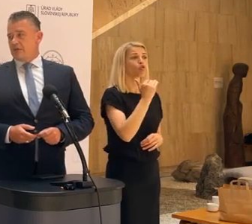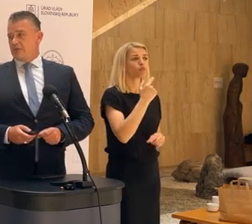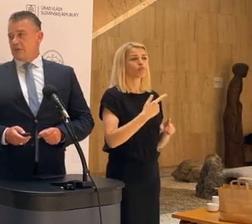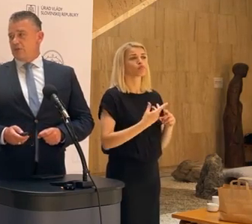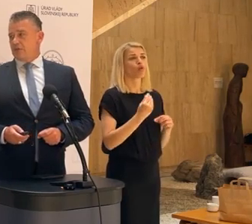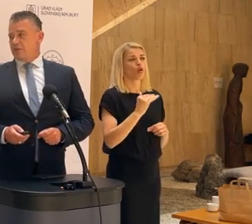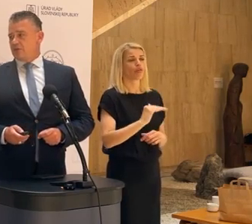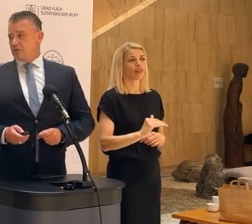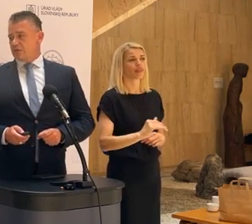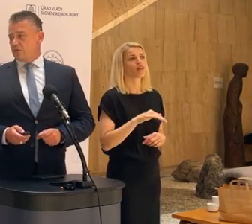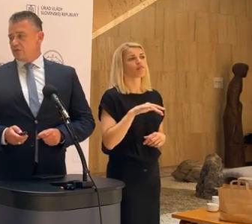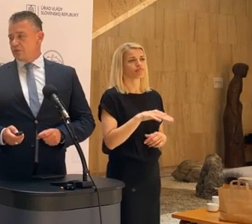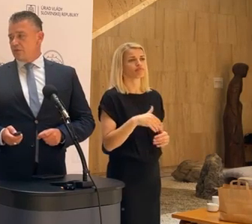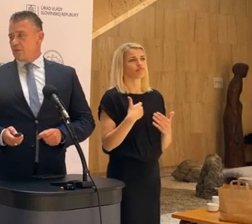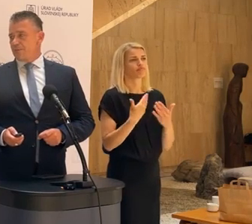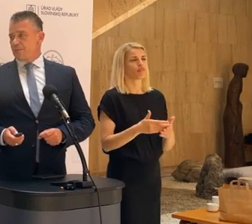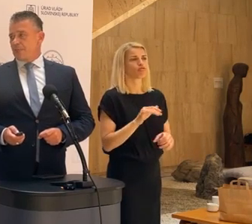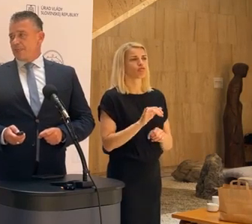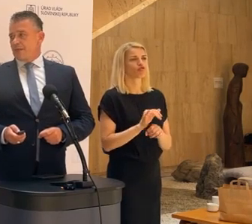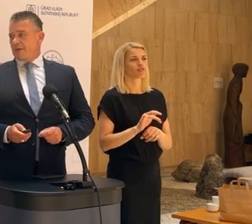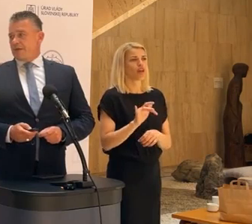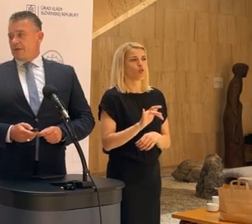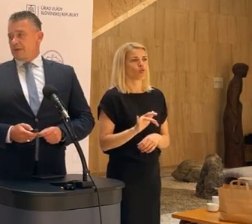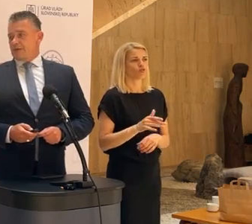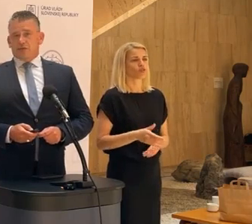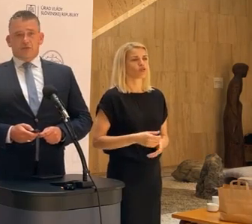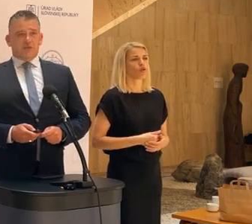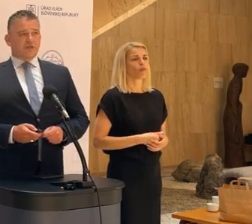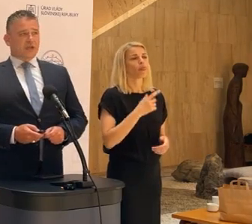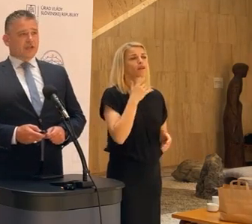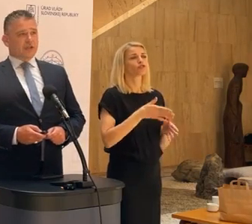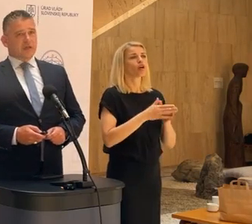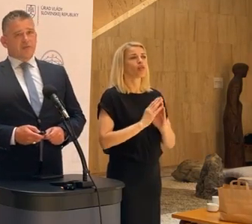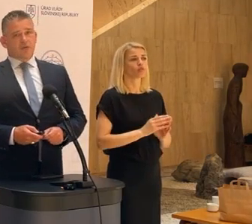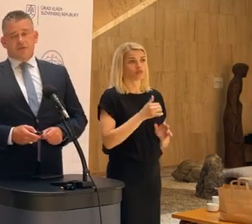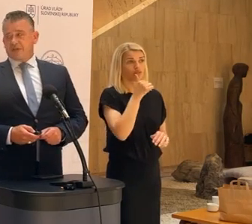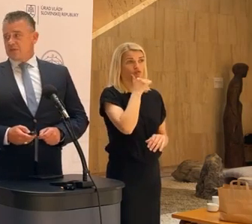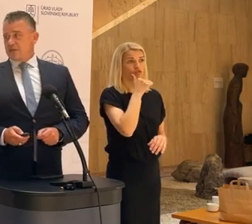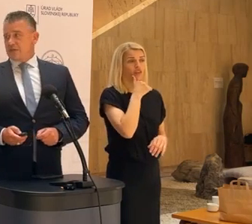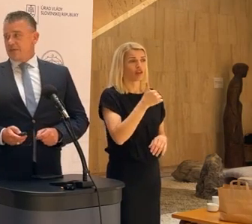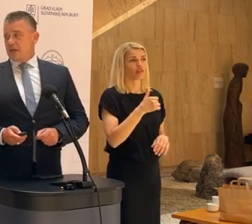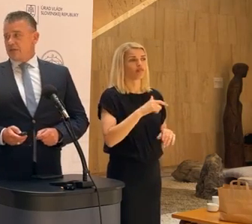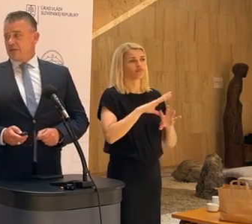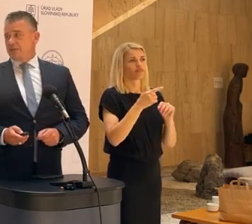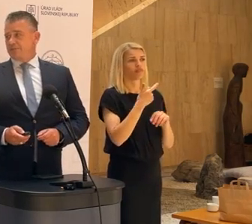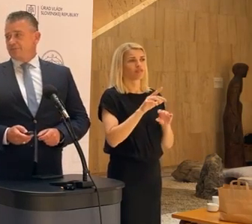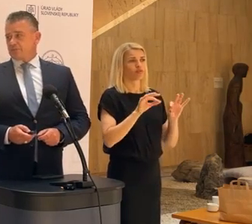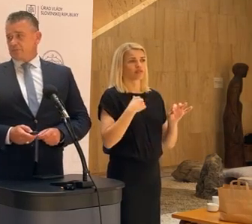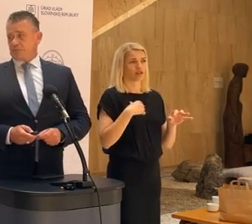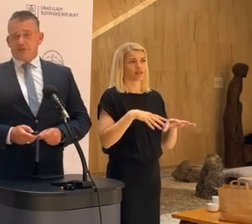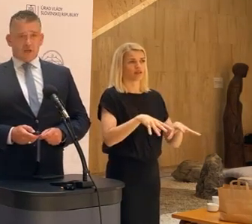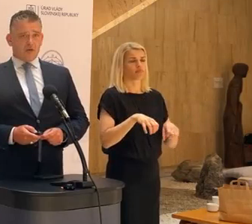koľko detí mali udelené dočasné útočisko. Žiadosti za včerajší deň bolo 210 prijatých.